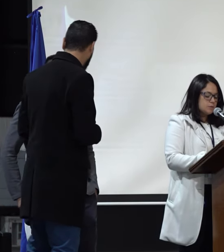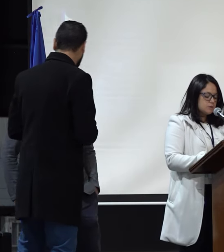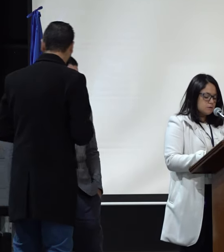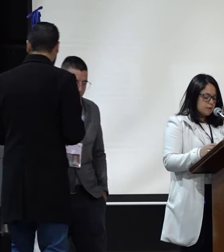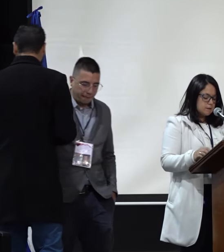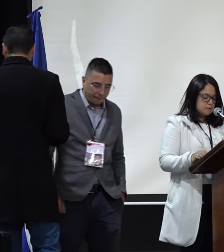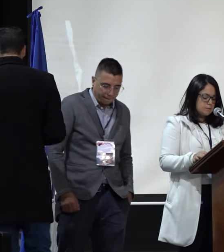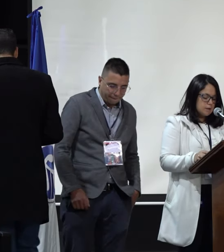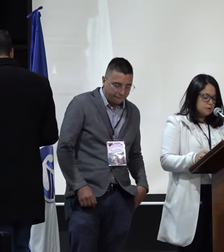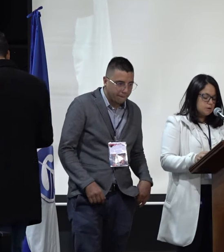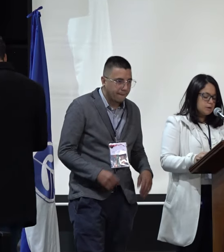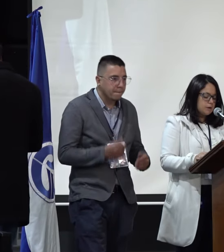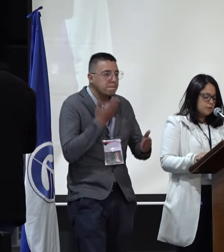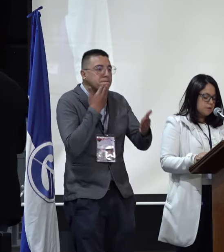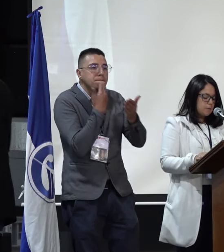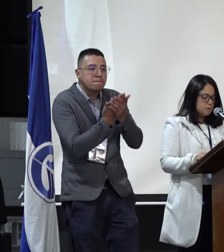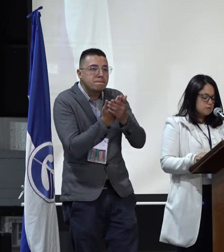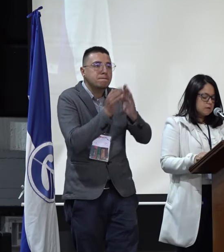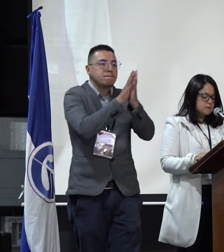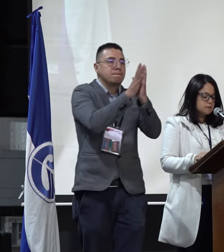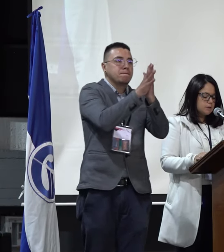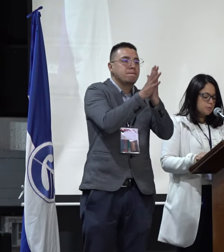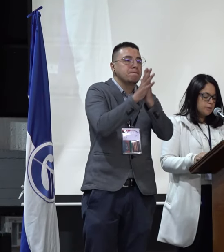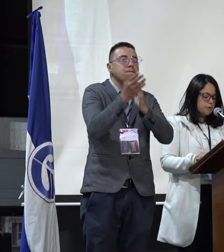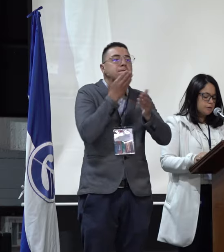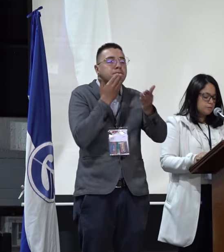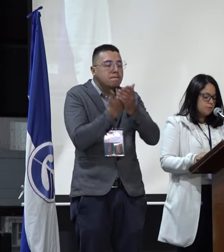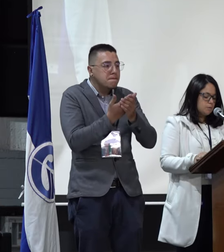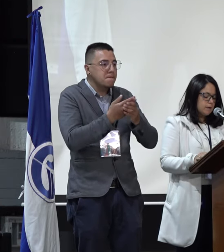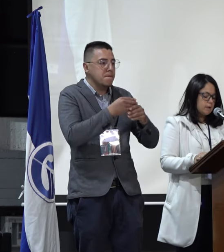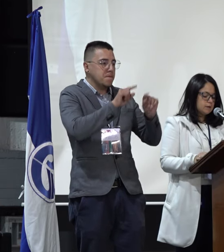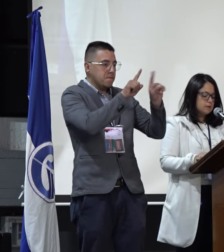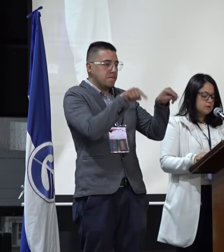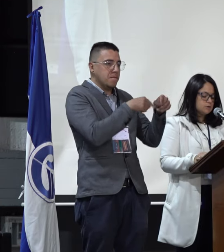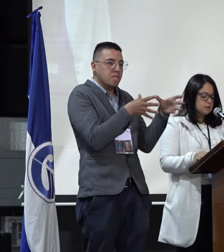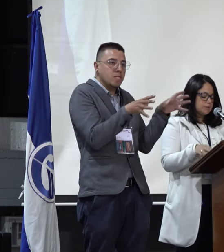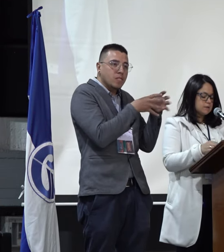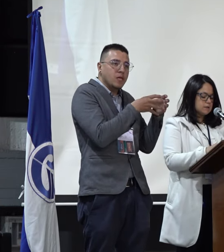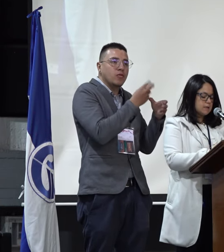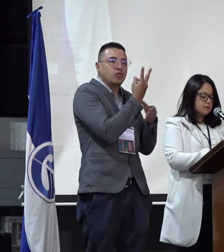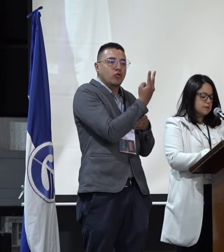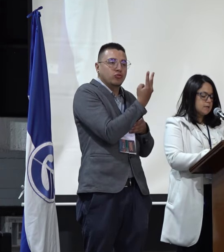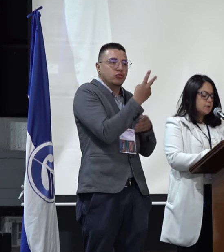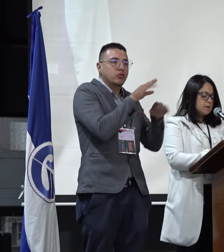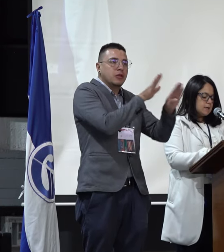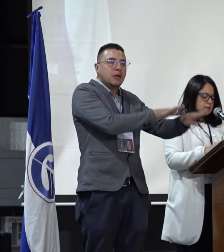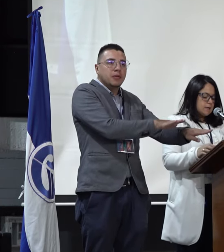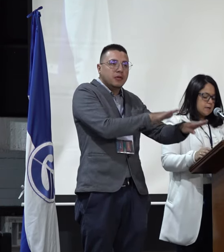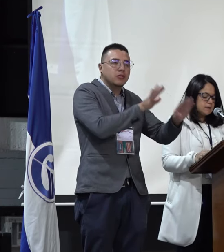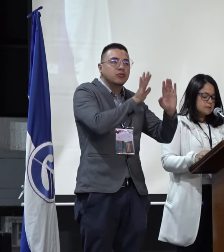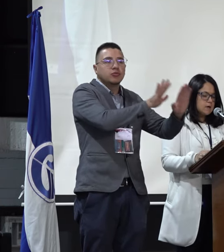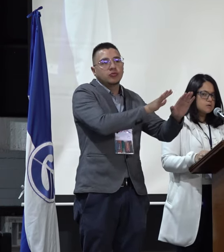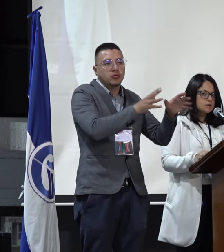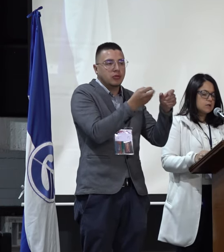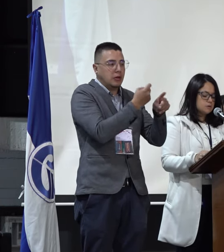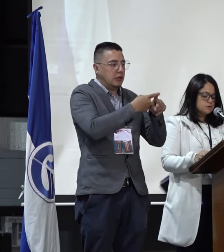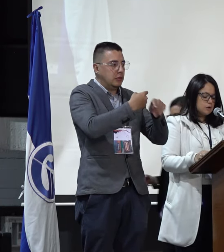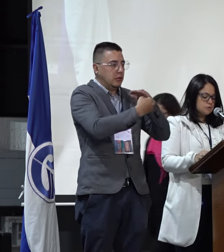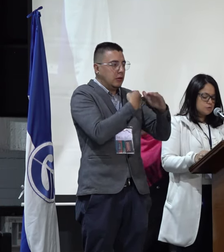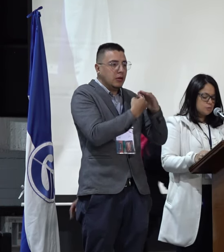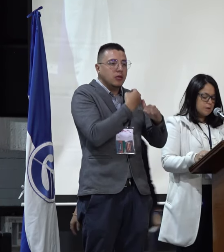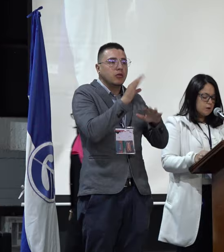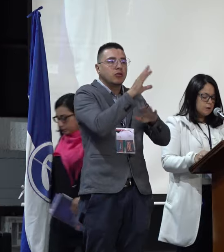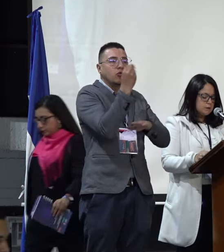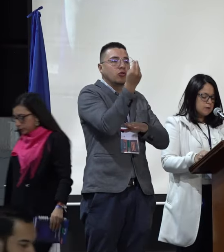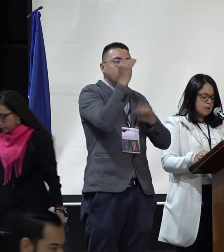Expresamos nuestro agradecimiento, recordamos, lista número dos, fórmula de candidatos a representante de egresados ante el